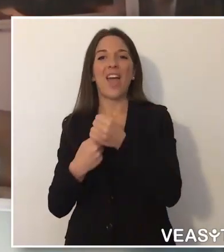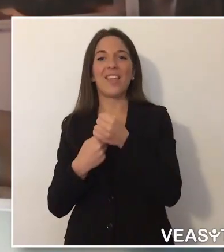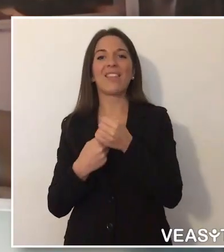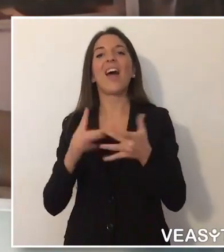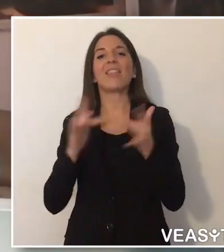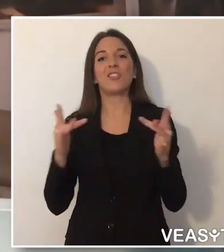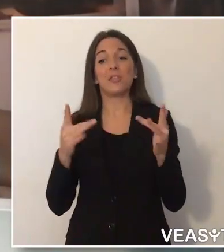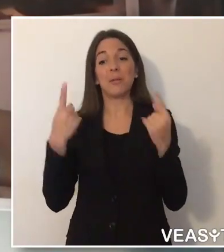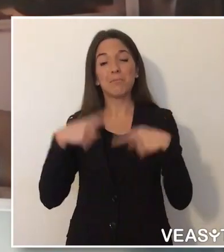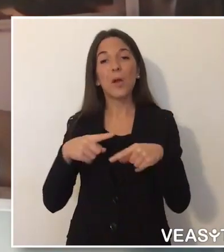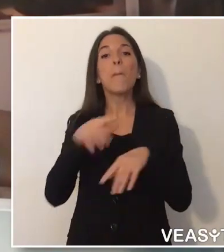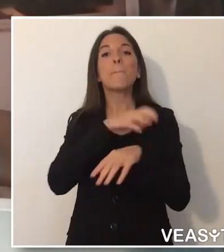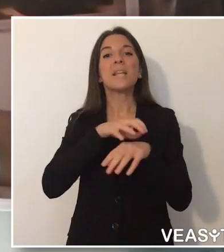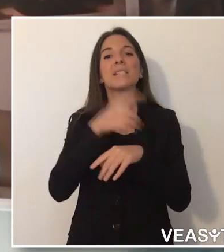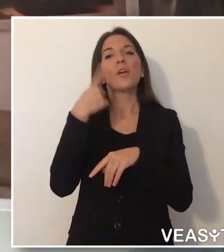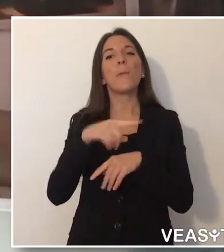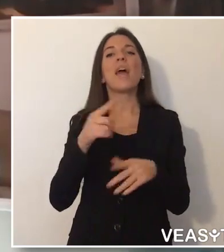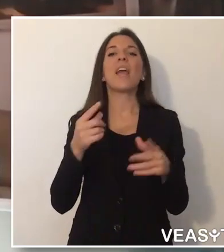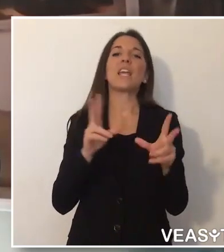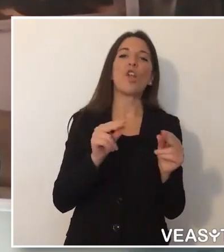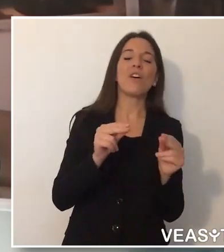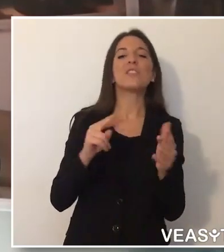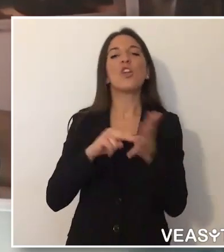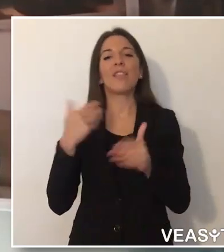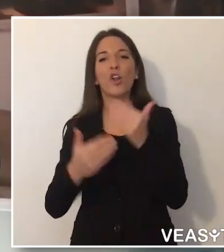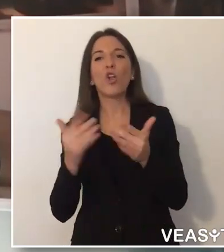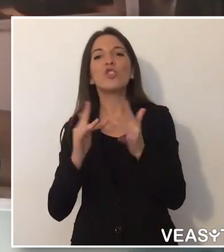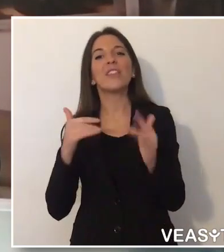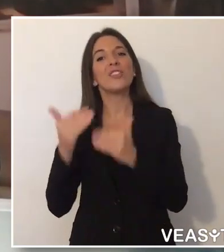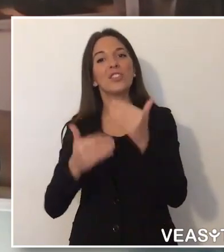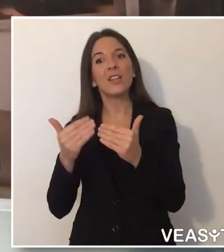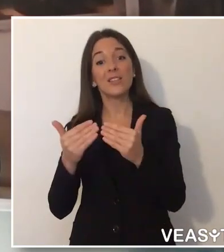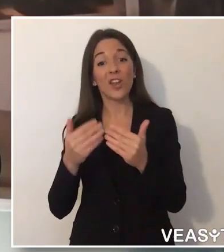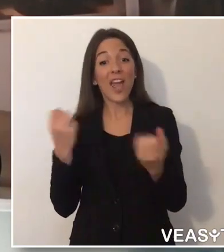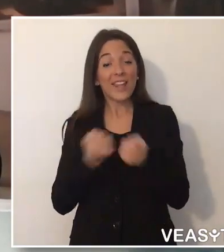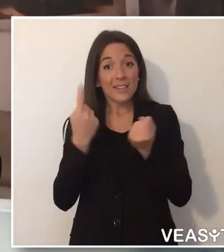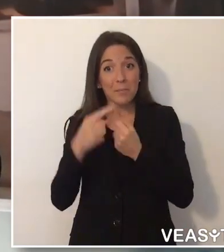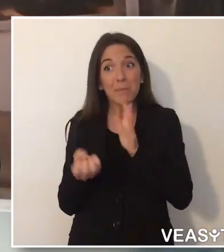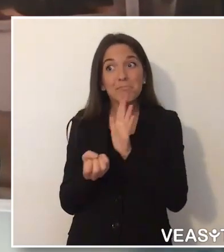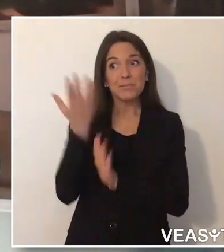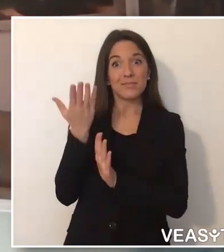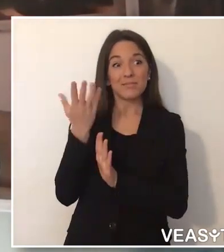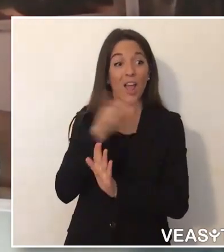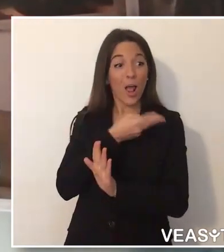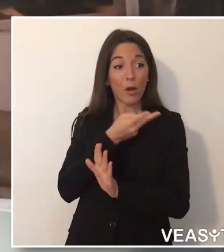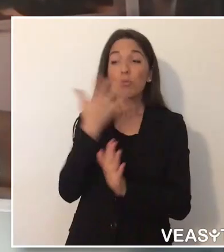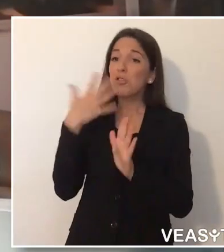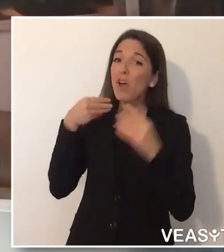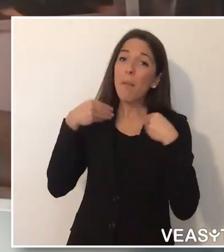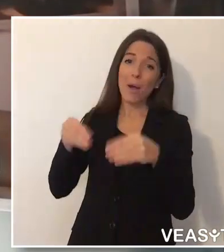del Ministero per l'innovazione tecnologica e digitalizzazione. Con le specifiche competenze tecnologiche e linguistiche,